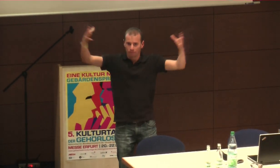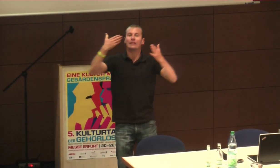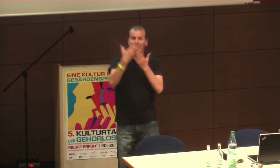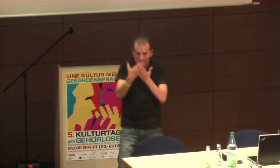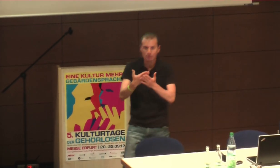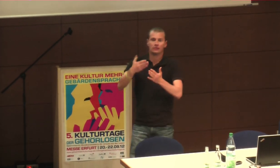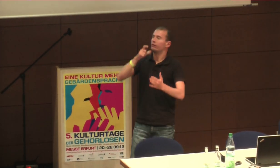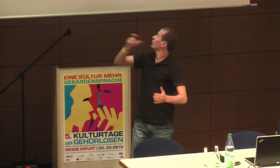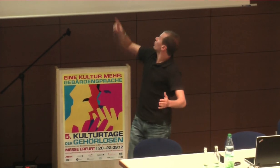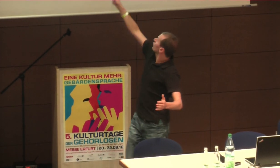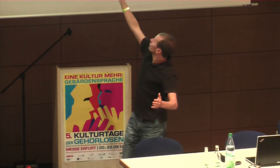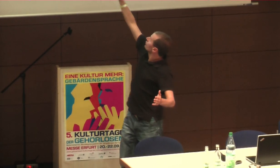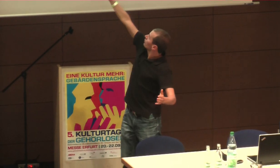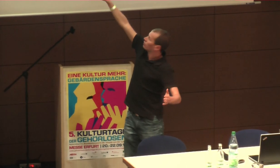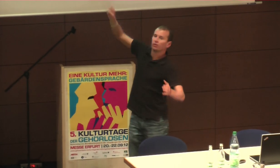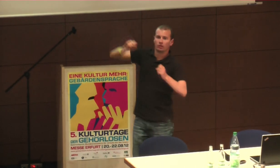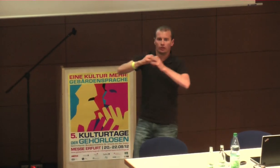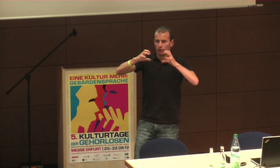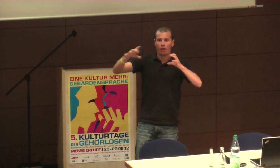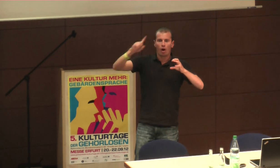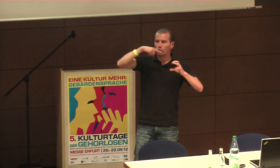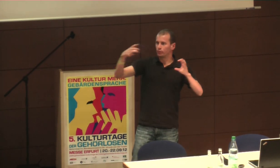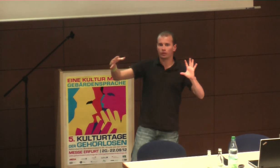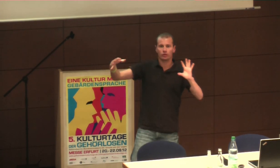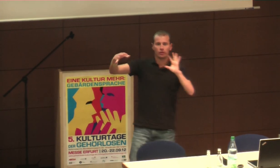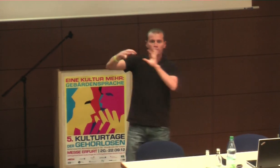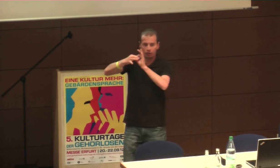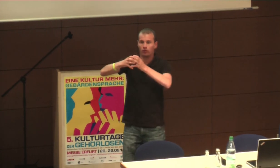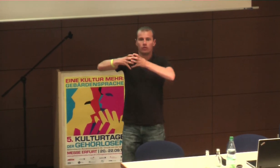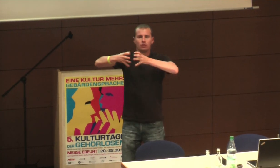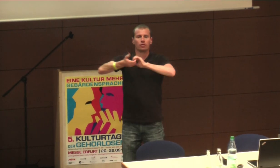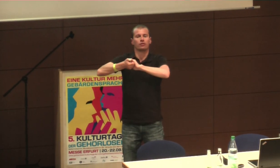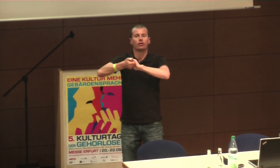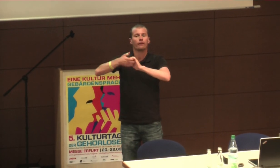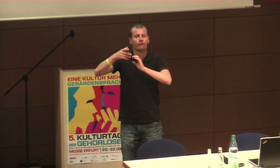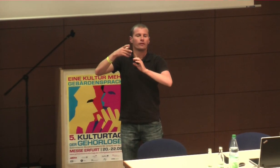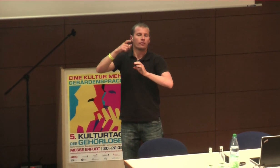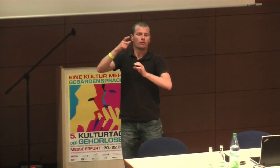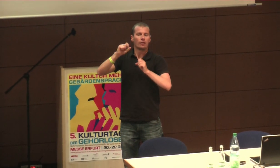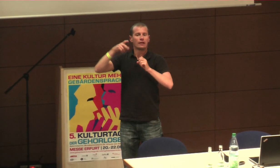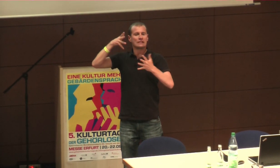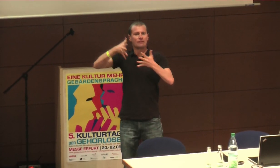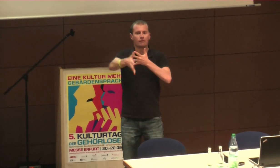solltet das werden. Es wurde dann quasi bei Facebook so eine ganz große Diskussion, da heißt die Diskussion, man